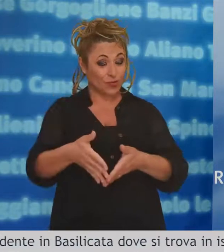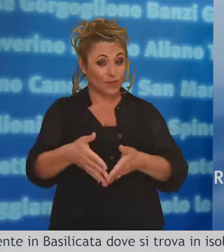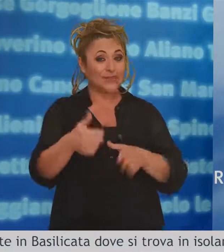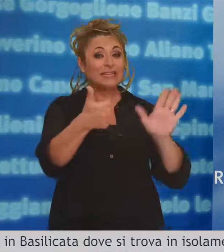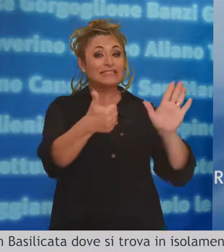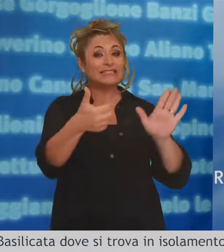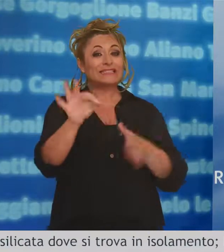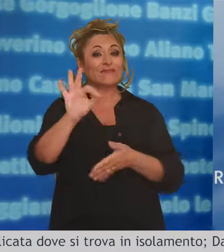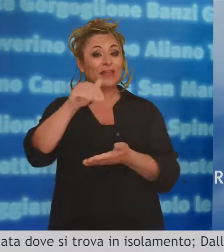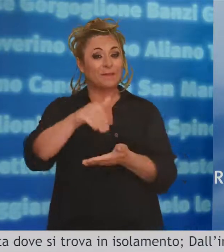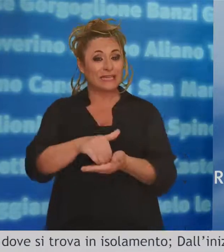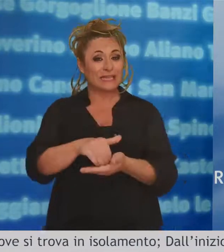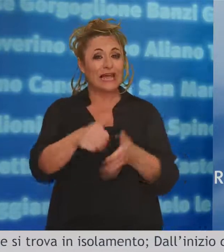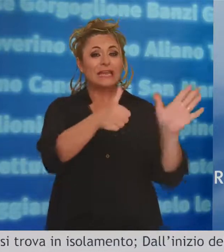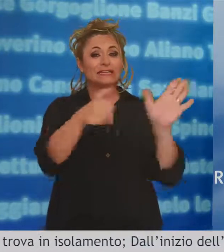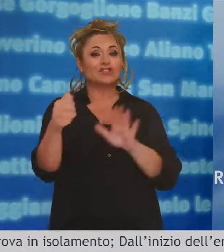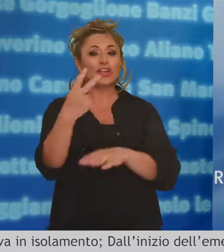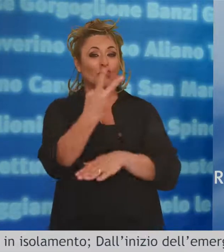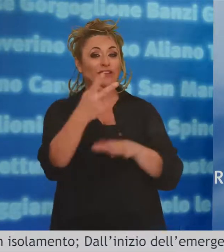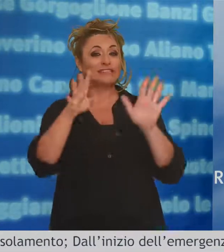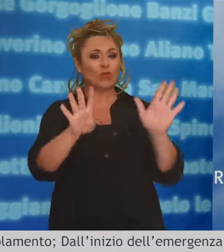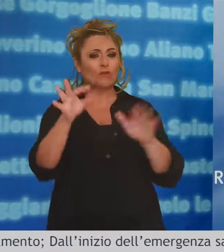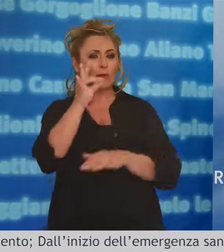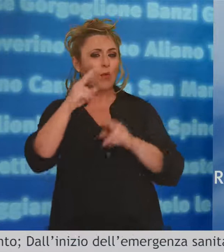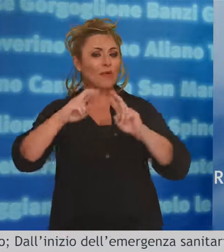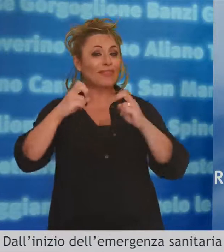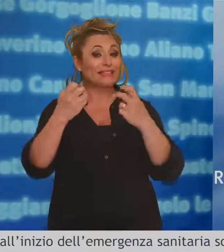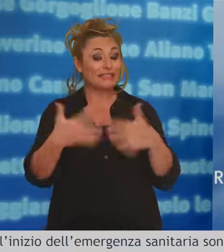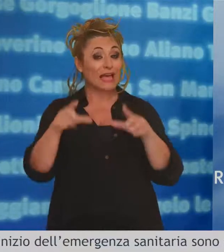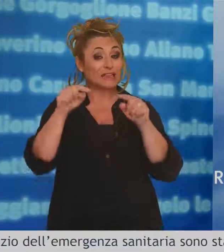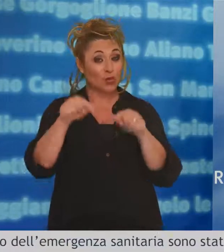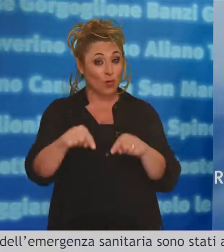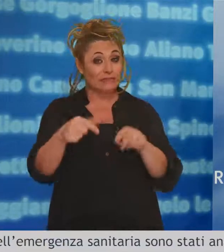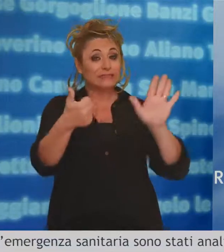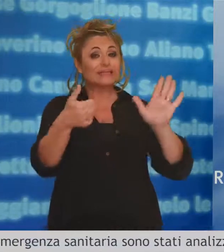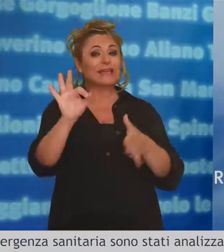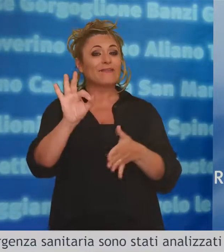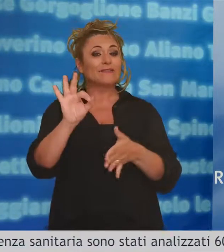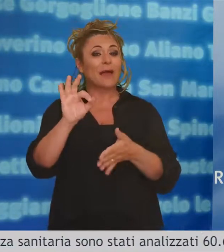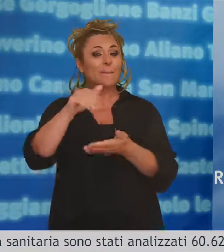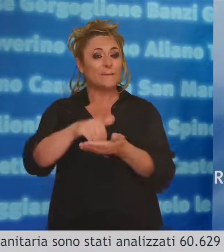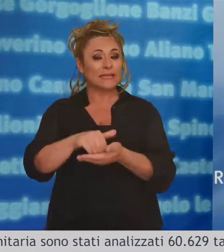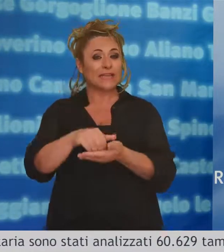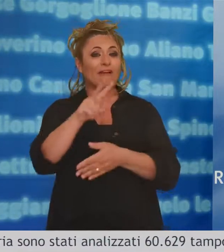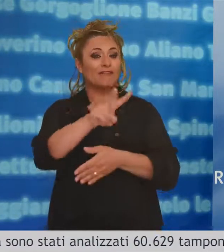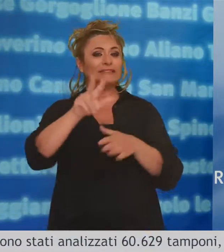analizzati 60.629 tamponi, di cui 60.023 risultati